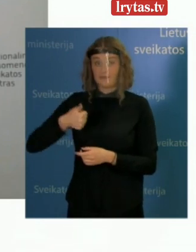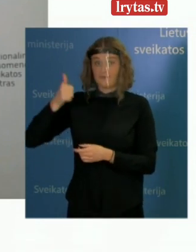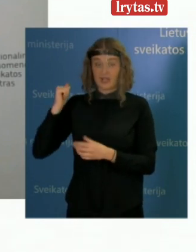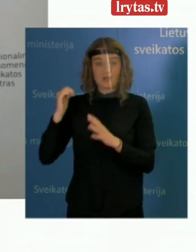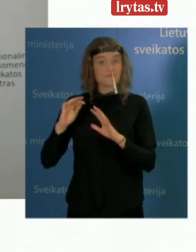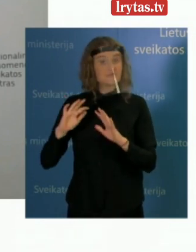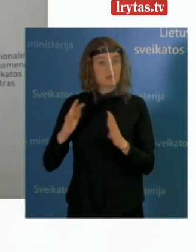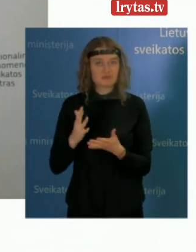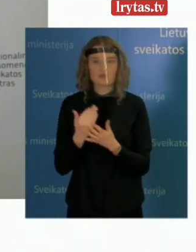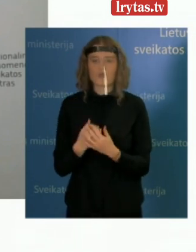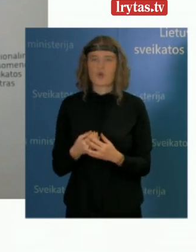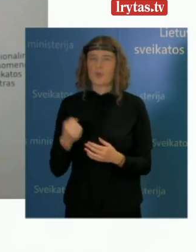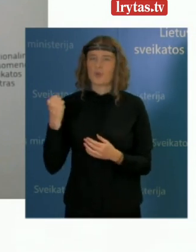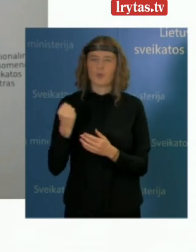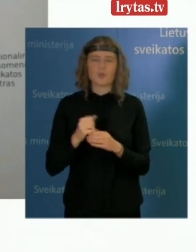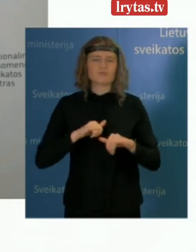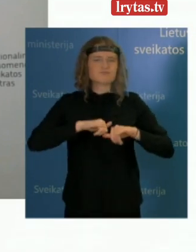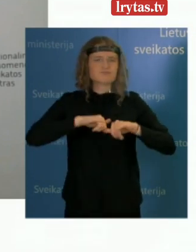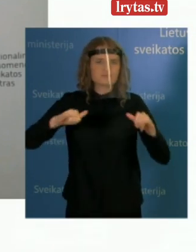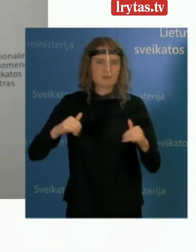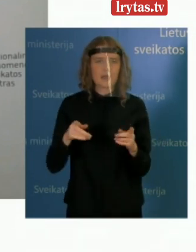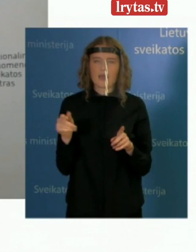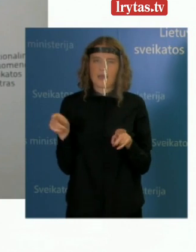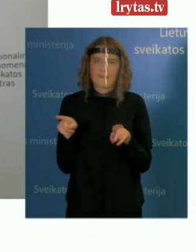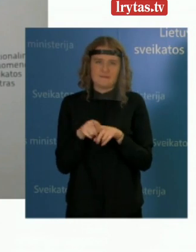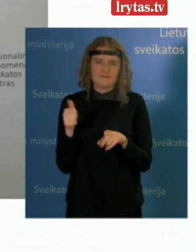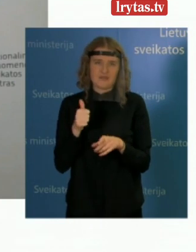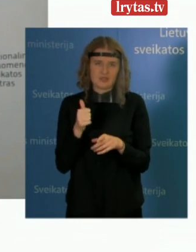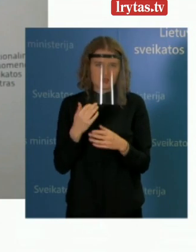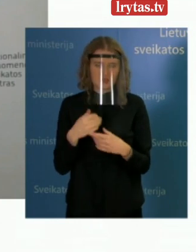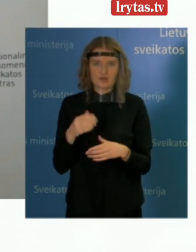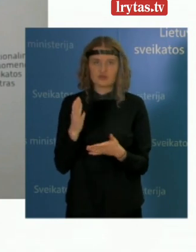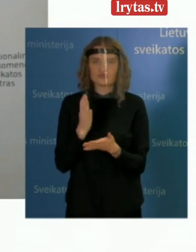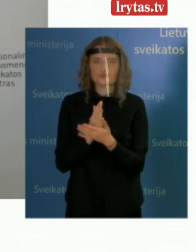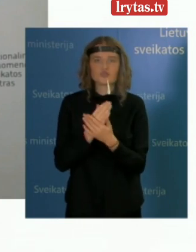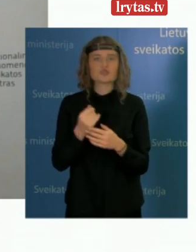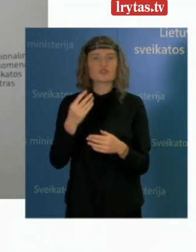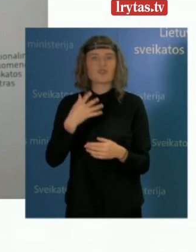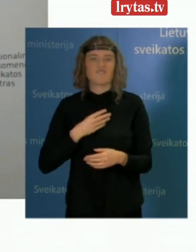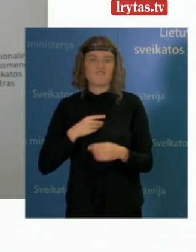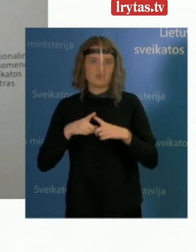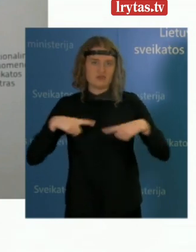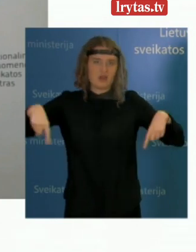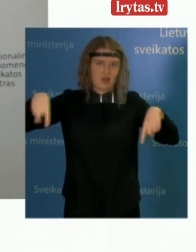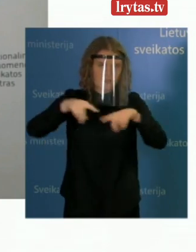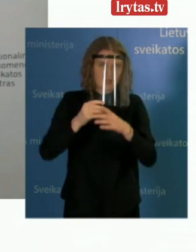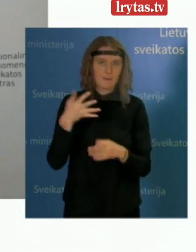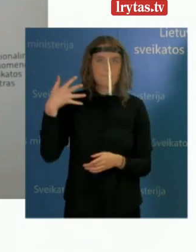daugiausią atvejų, kaip ir įprastą jau pastaruojame, turi registravome Vilnius apskrityje, tai yra